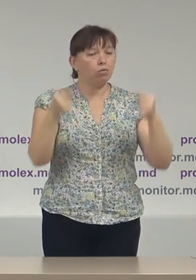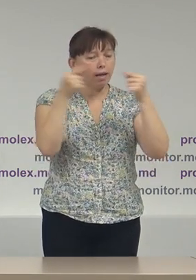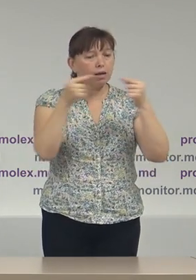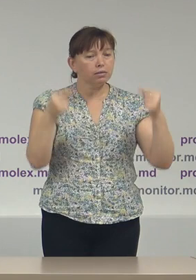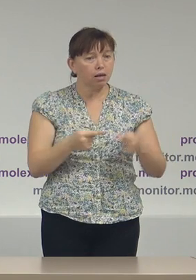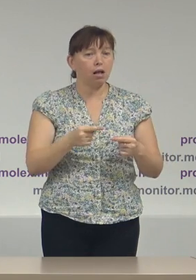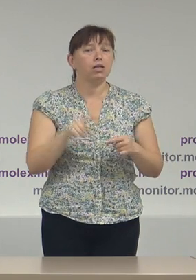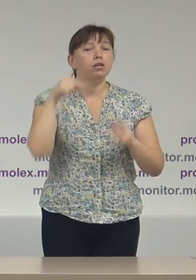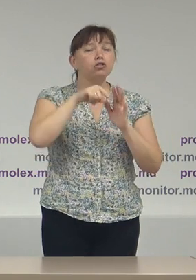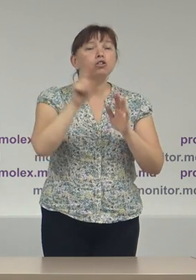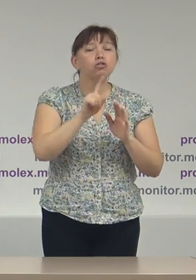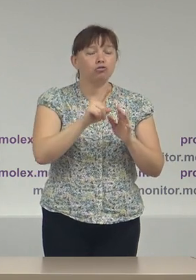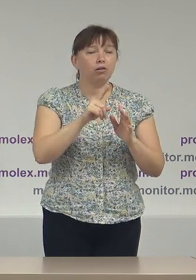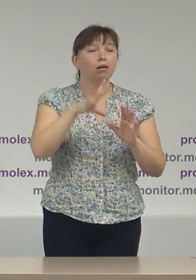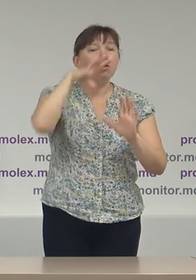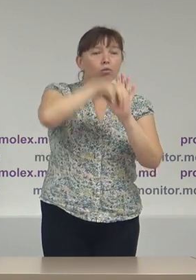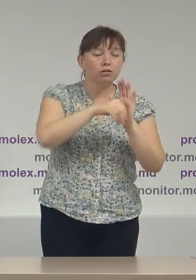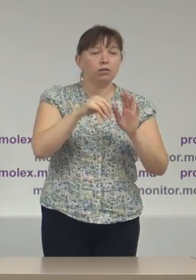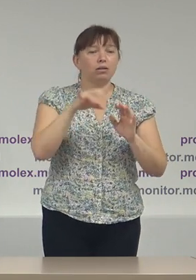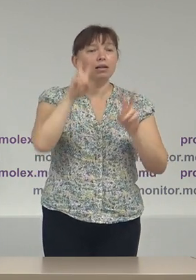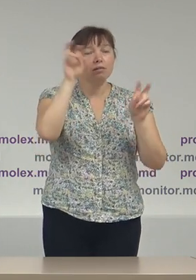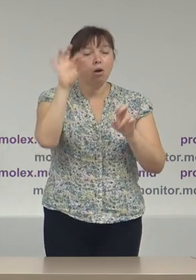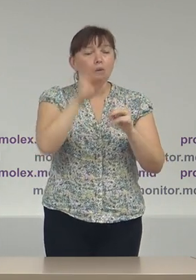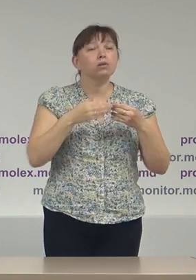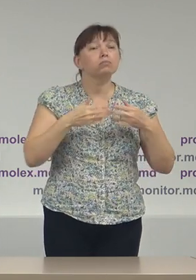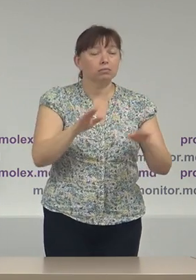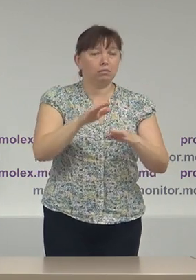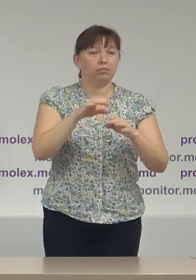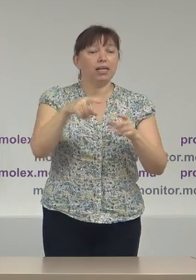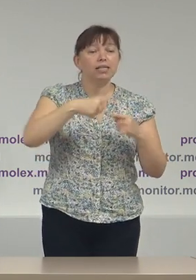privește mecanismul de deschidere a secțiilor de votare peste hotare.